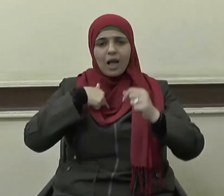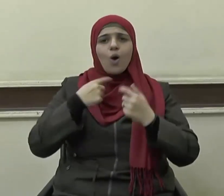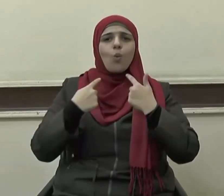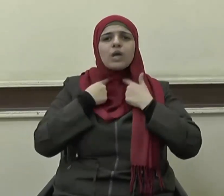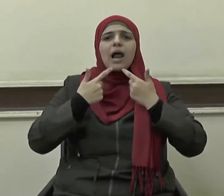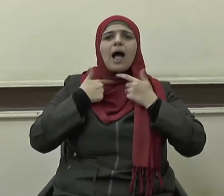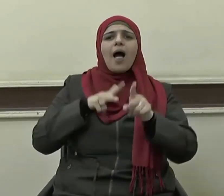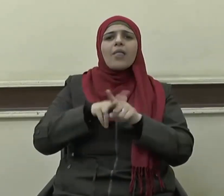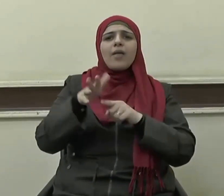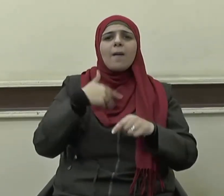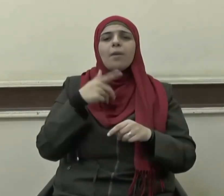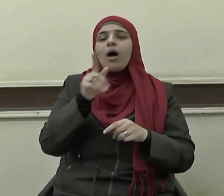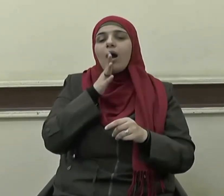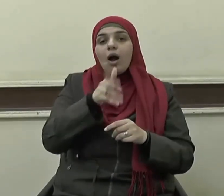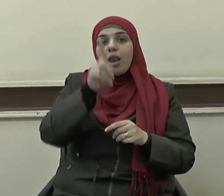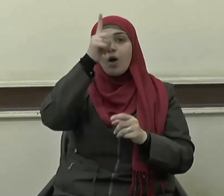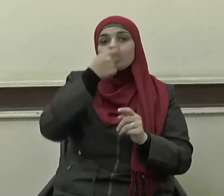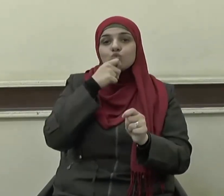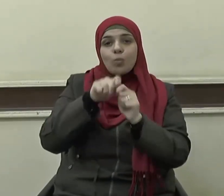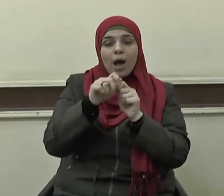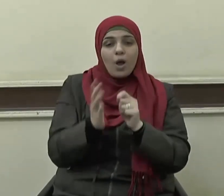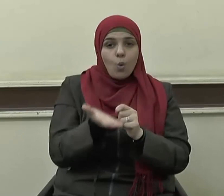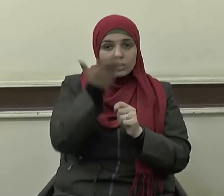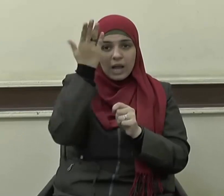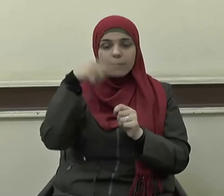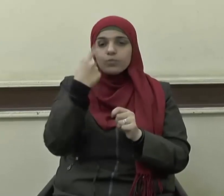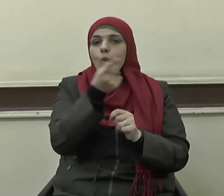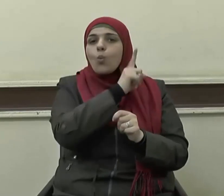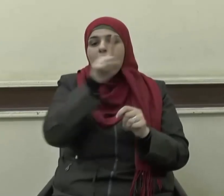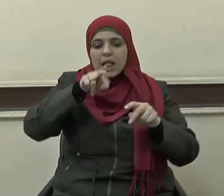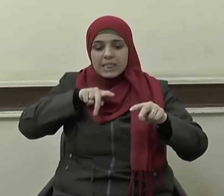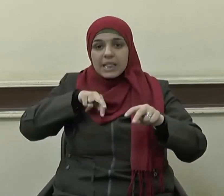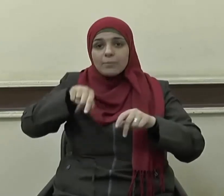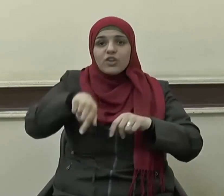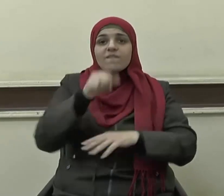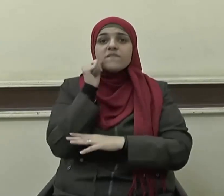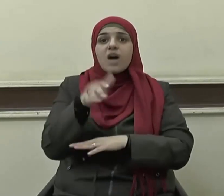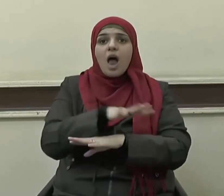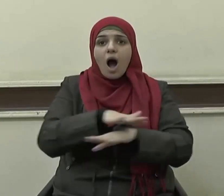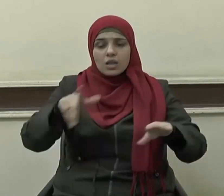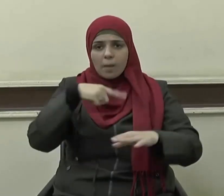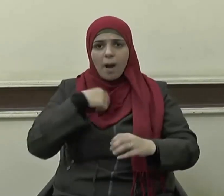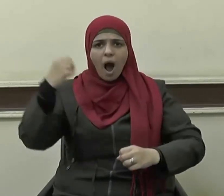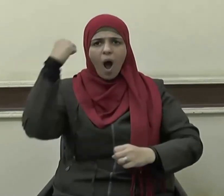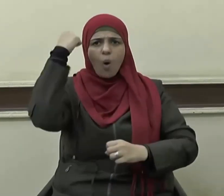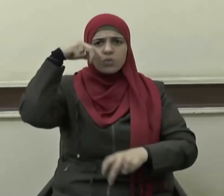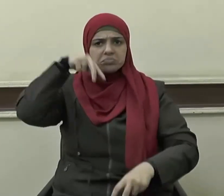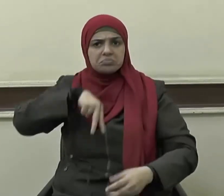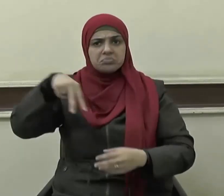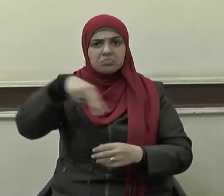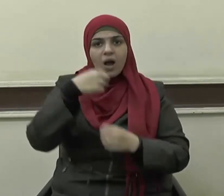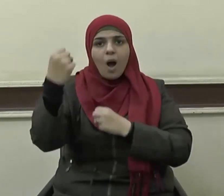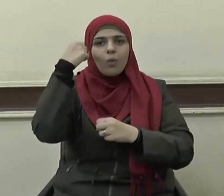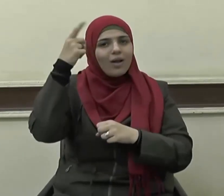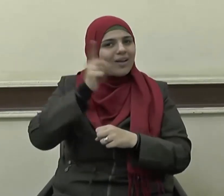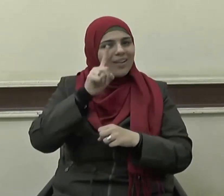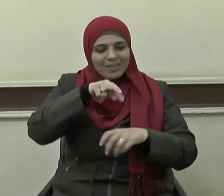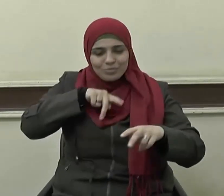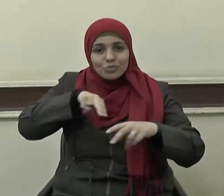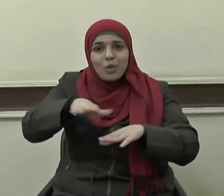يقول الحق سبحانه ولا تمشي في الأرض مرحا إنك لن تخرق الأرض ولم